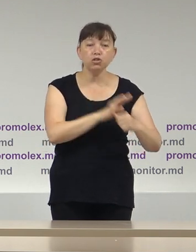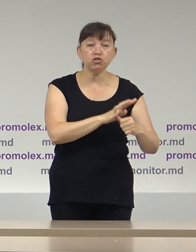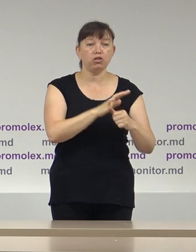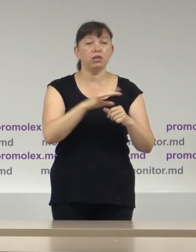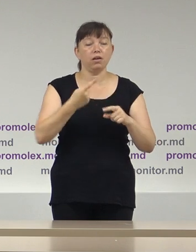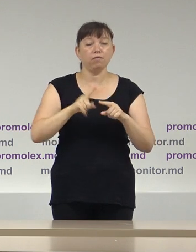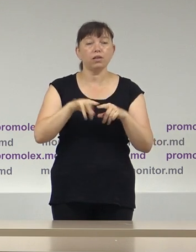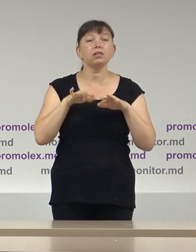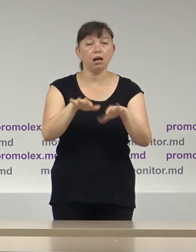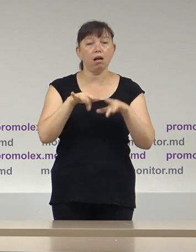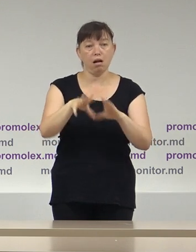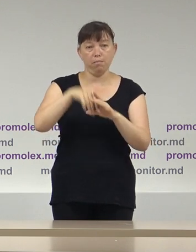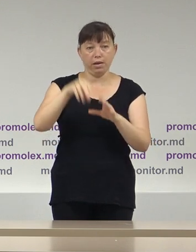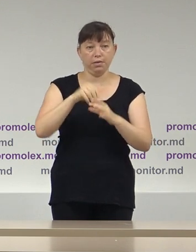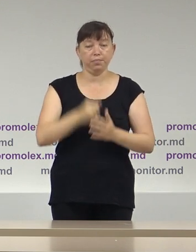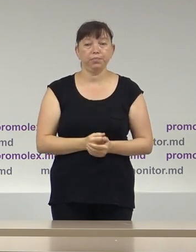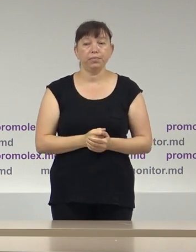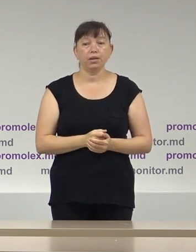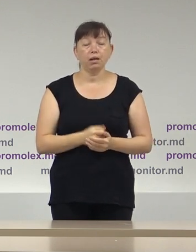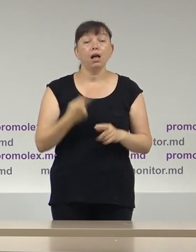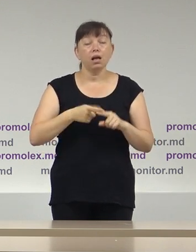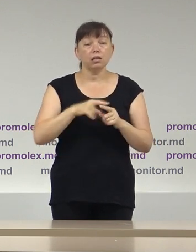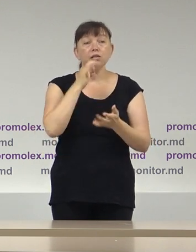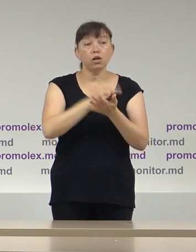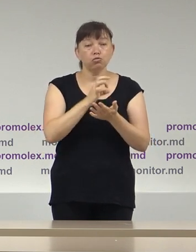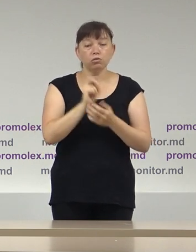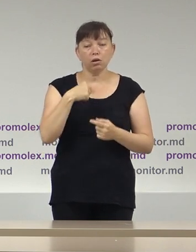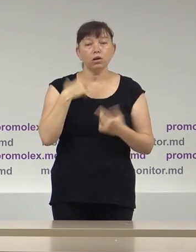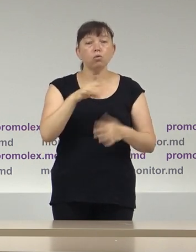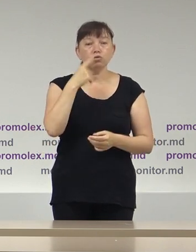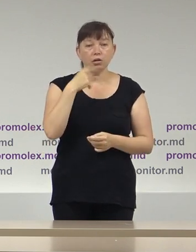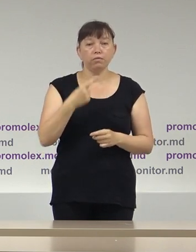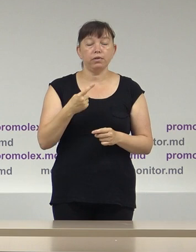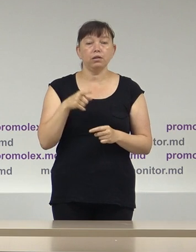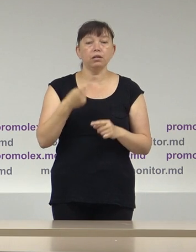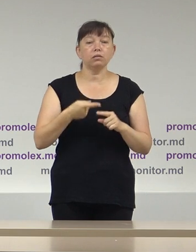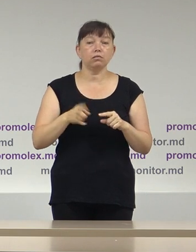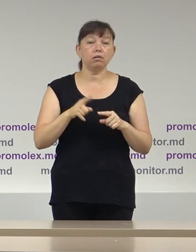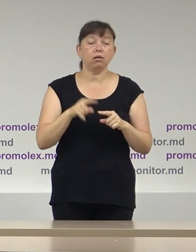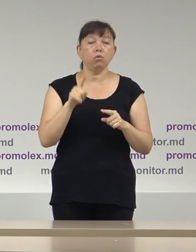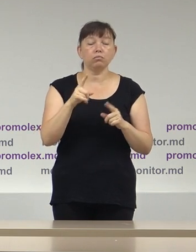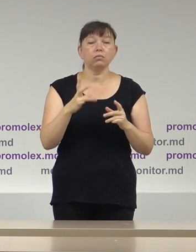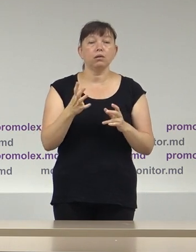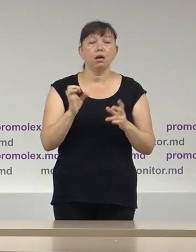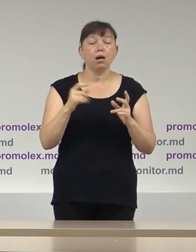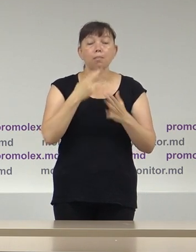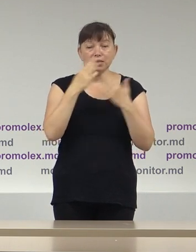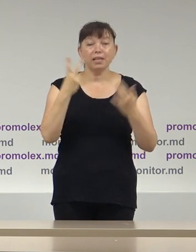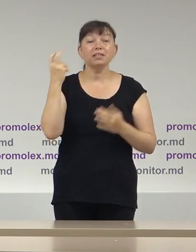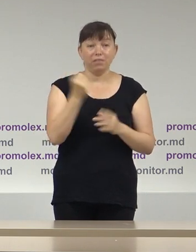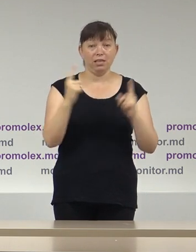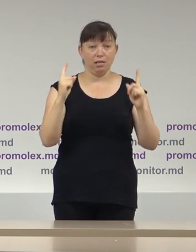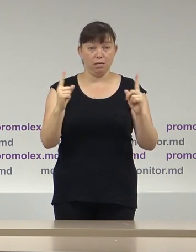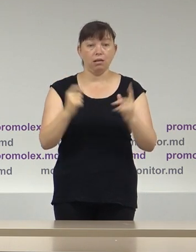campanie electorală. Acest raport, cum spuneam, este unul care acoperă practic perioada ultimilor două